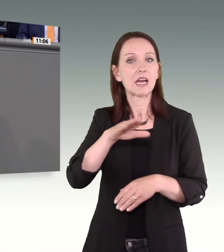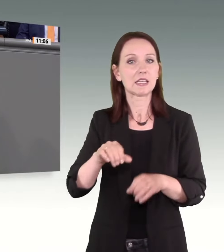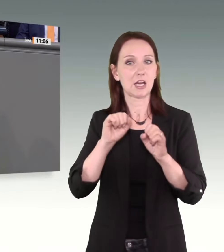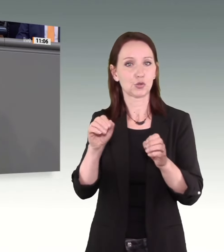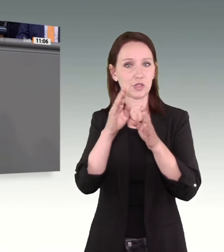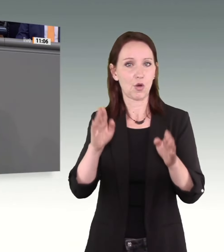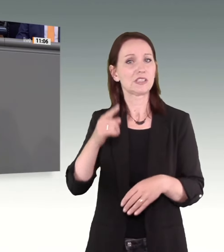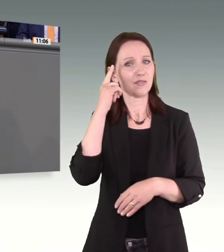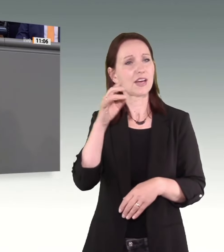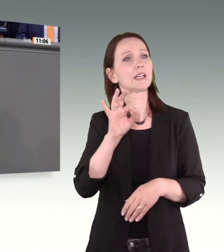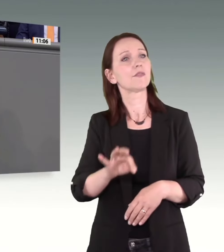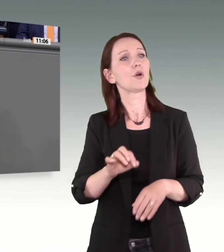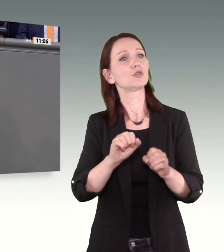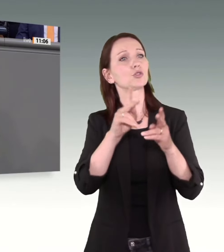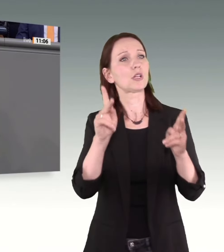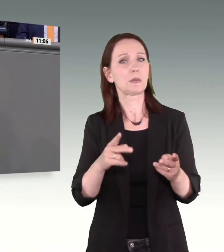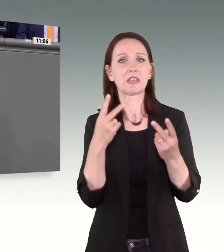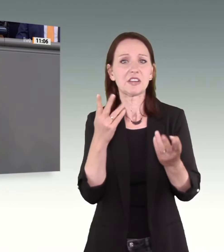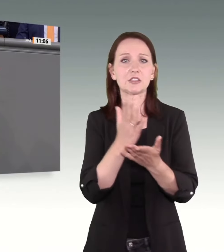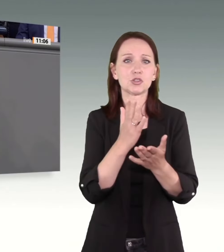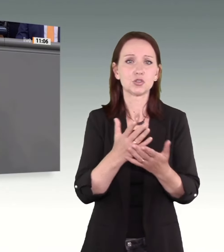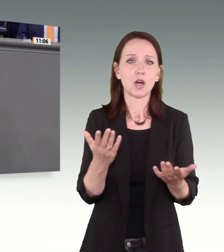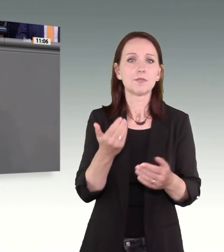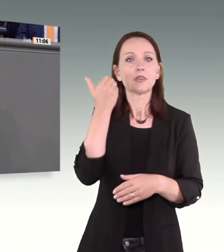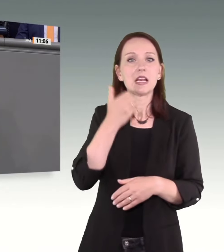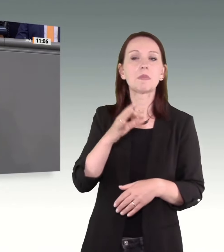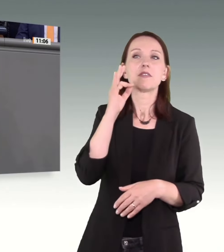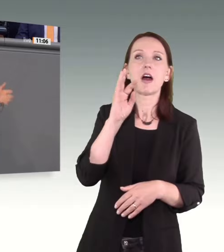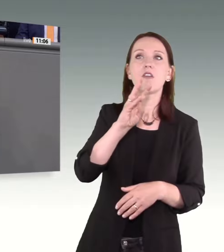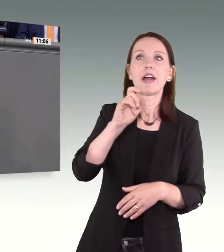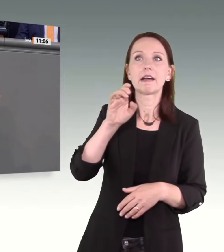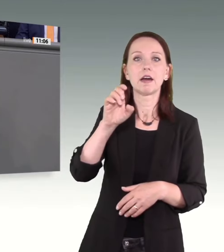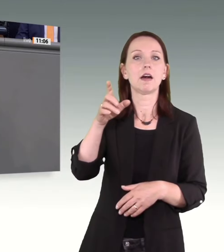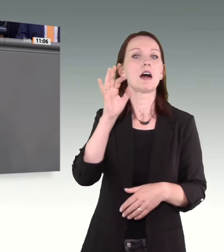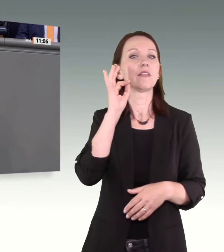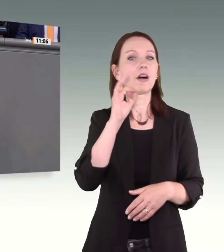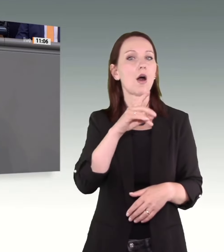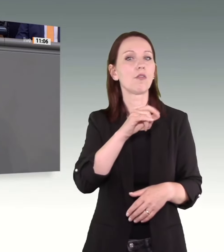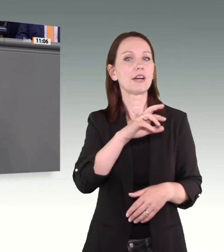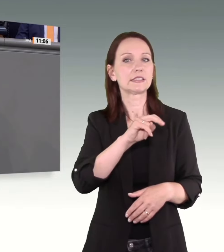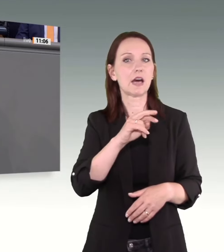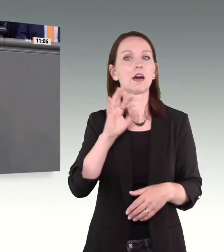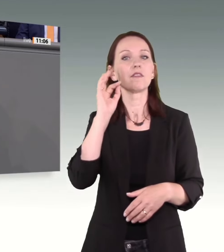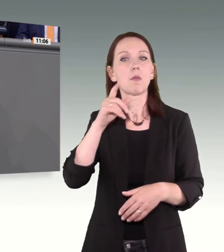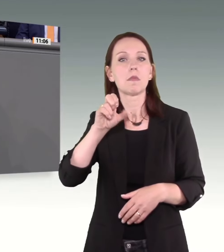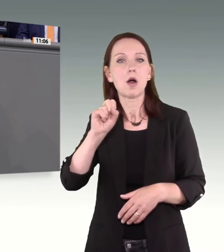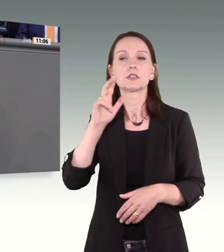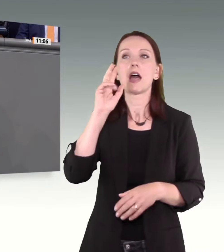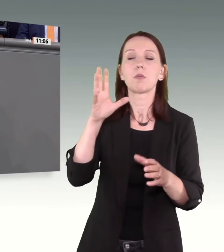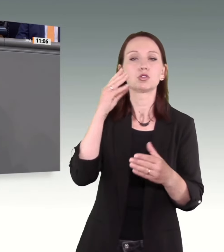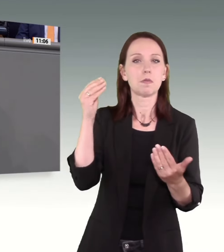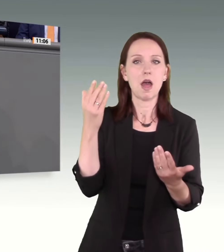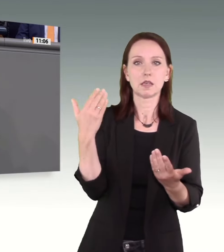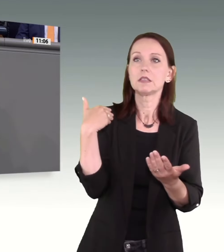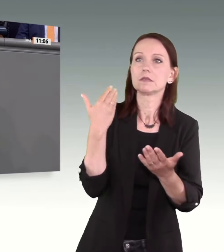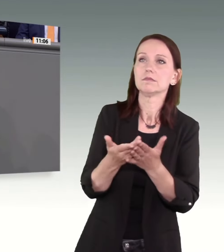Schutzkonzept sind. Wo, liebe Frau Wecke, Frau Faeser, Frau Paus, Herr Buschmann, wo ist denn Ihr Gesetz, liebe Koalition,